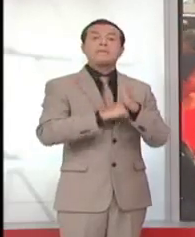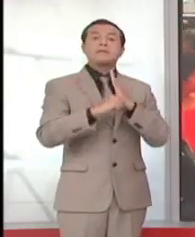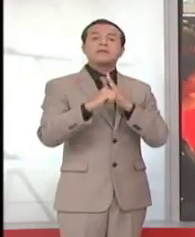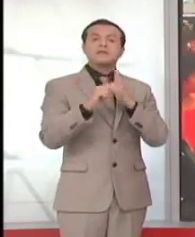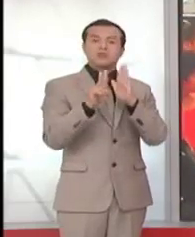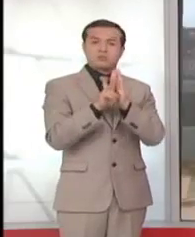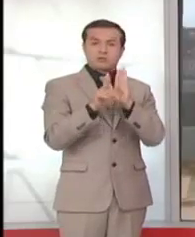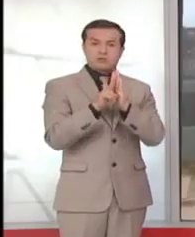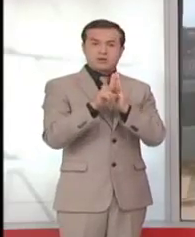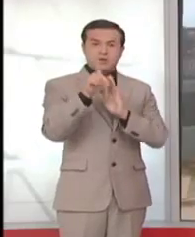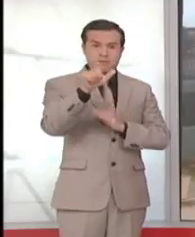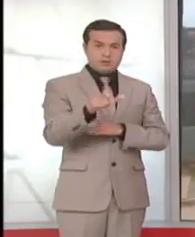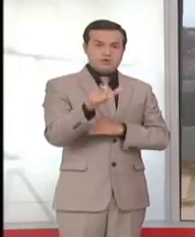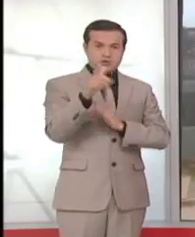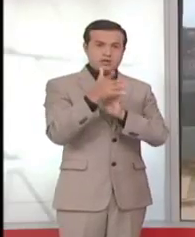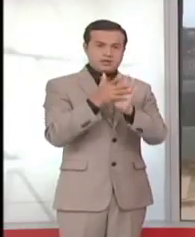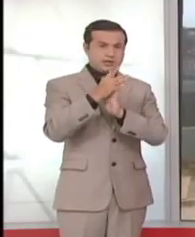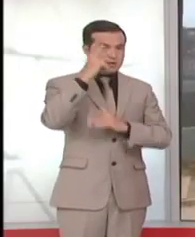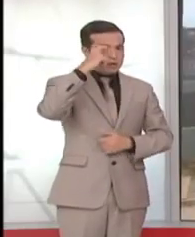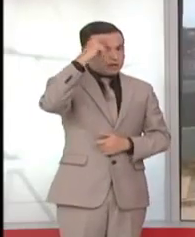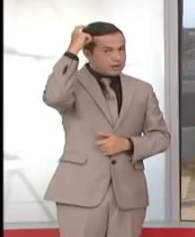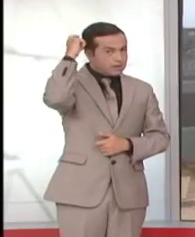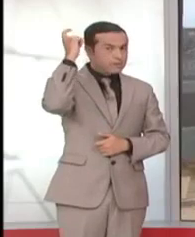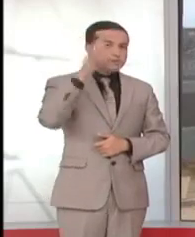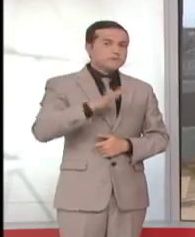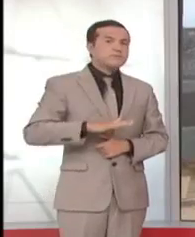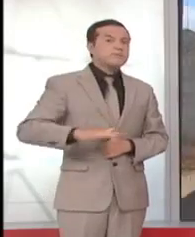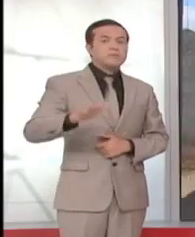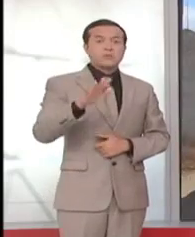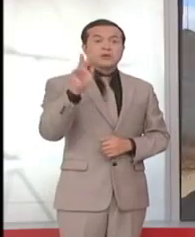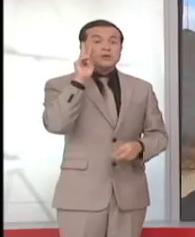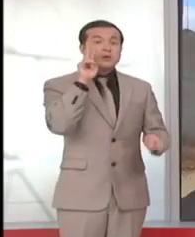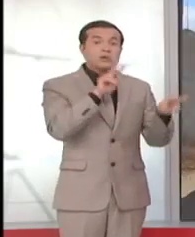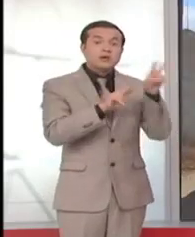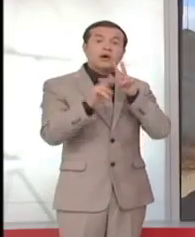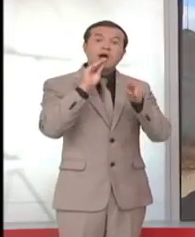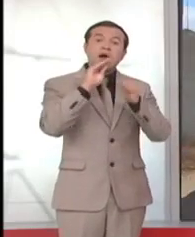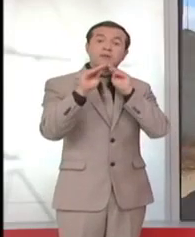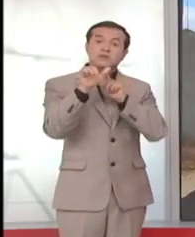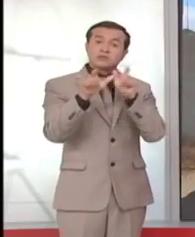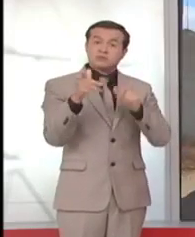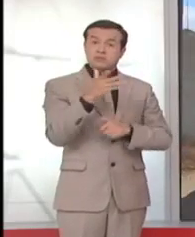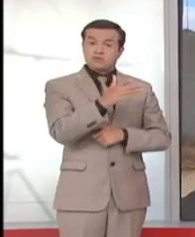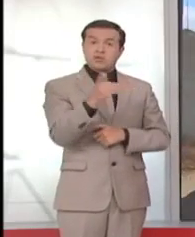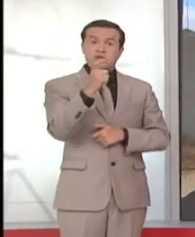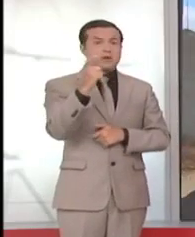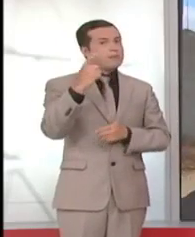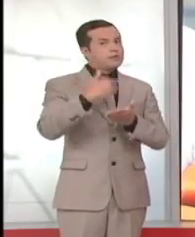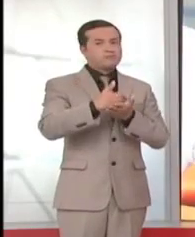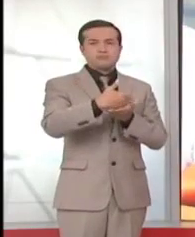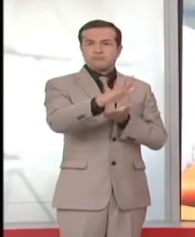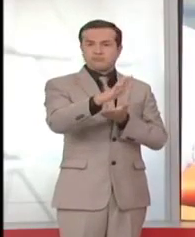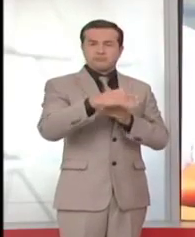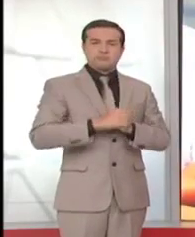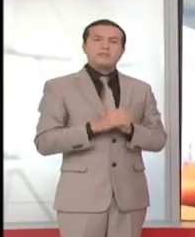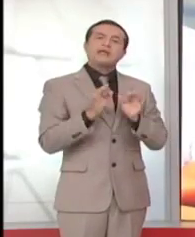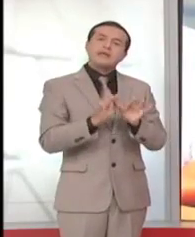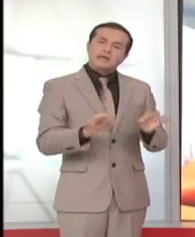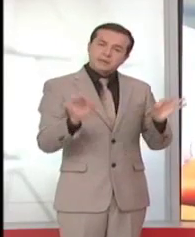Social, Javier Torres, realizó un recorrido por los predios y advirtió a los ciudadanos que deben desalojar. Lo importante es arreglar, lo importante es